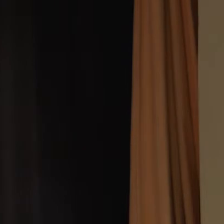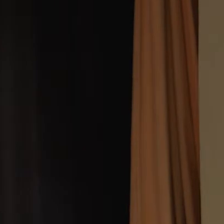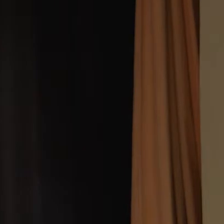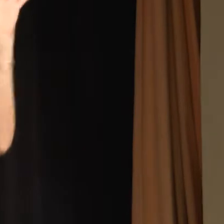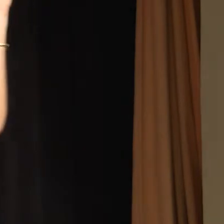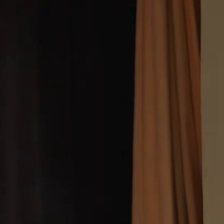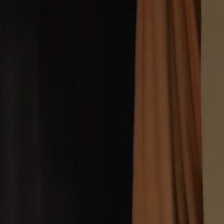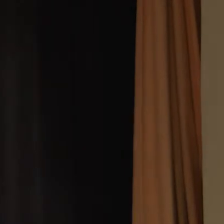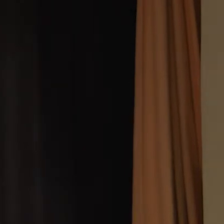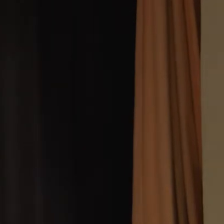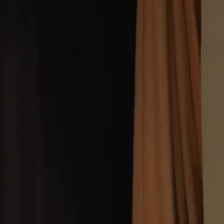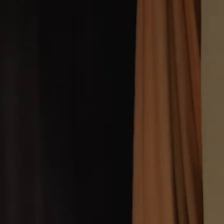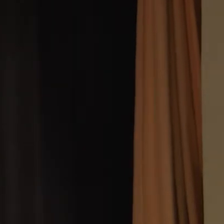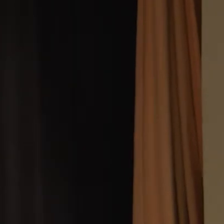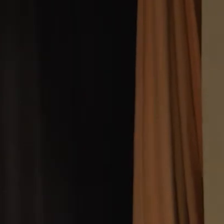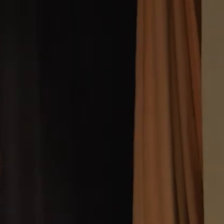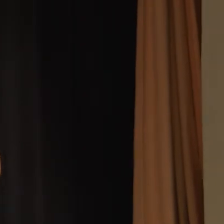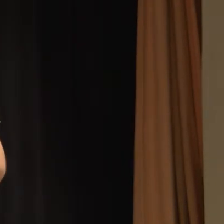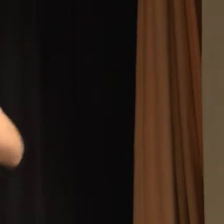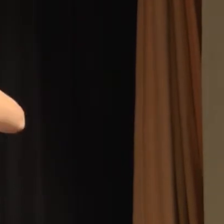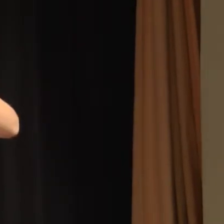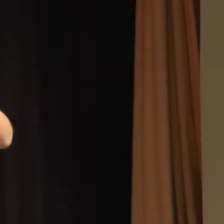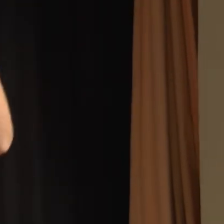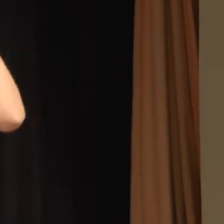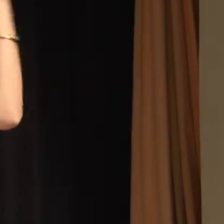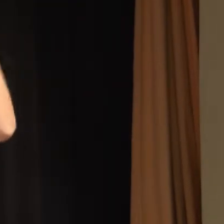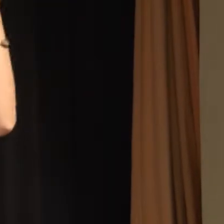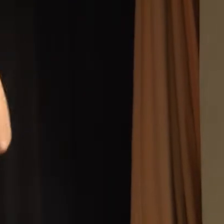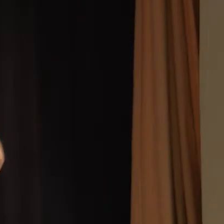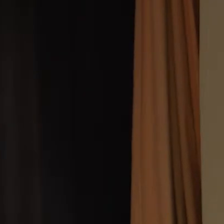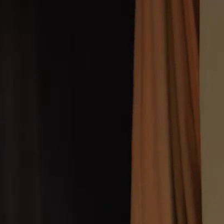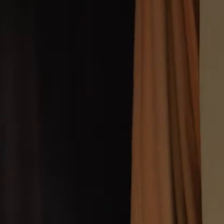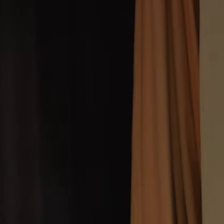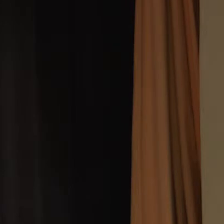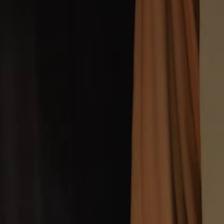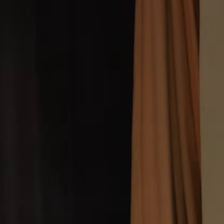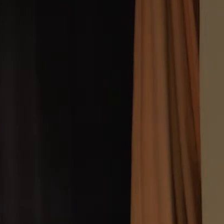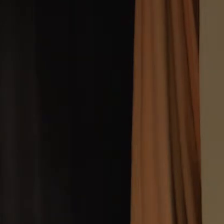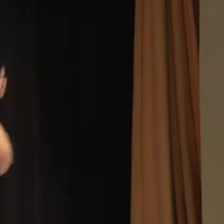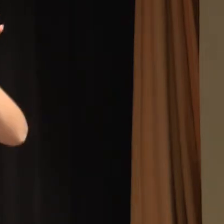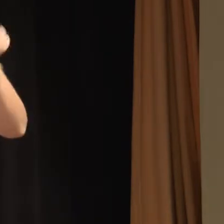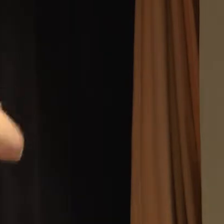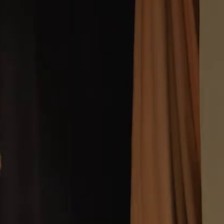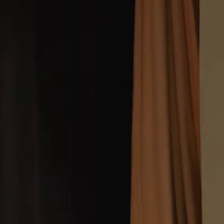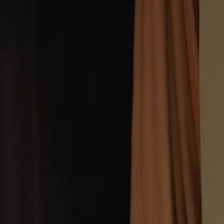O meu tema é um pouco profundo, mas eu vou tentar resumir. Eu sou formada em Psicologia, eu sou surda.